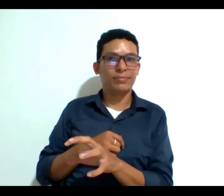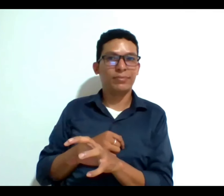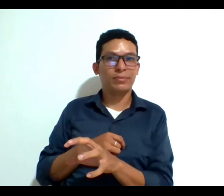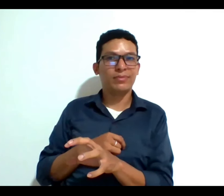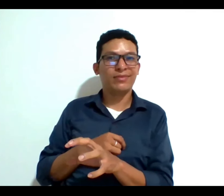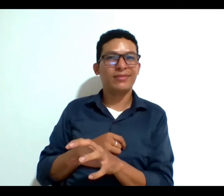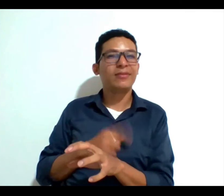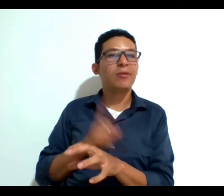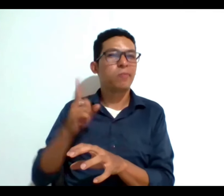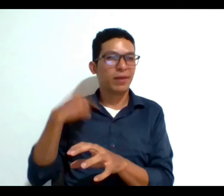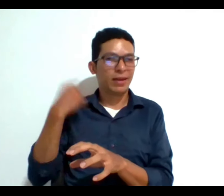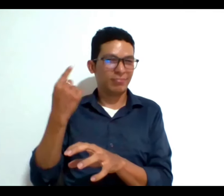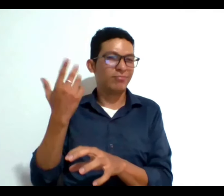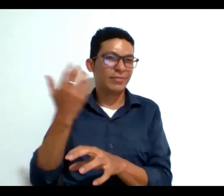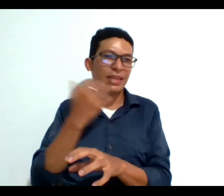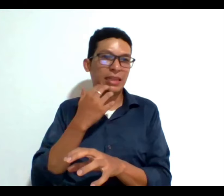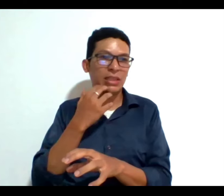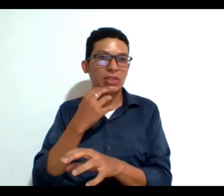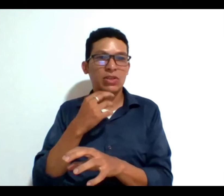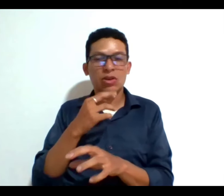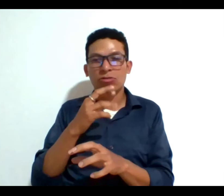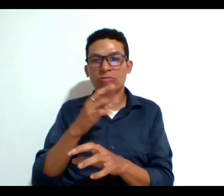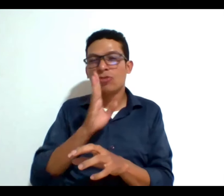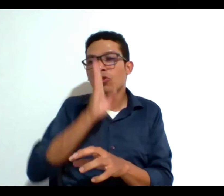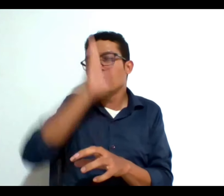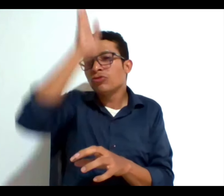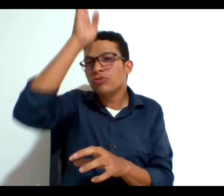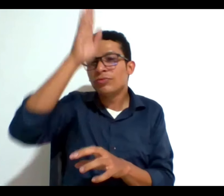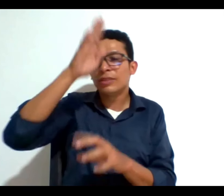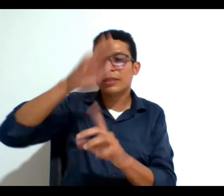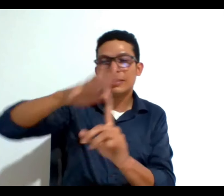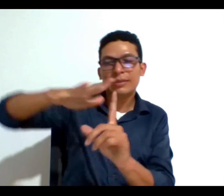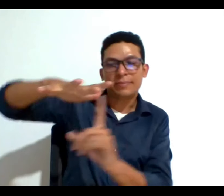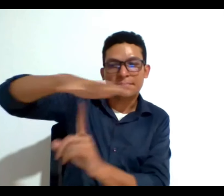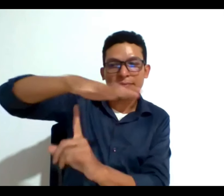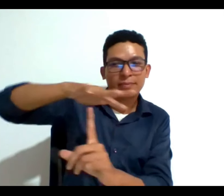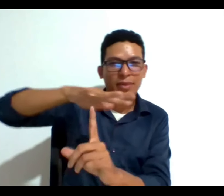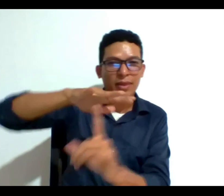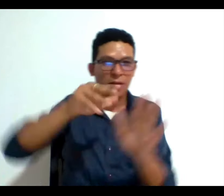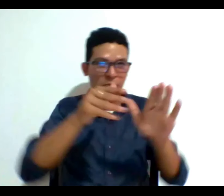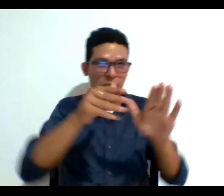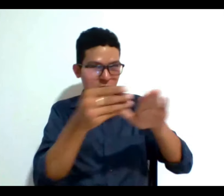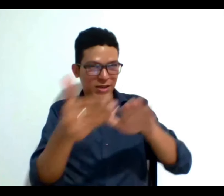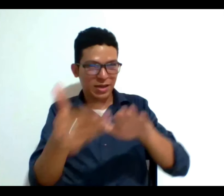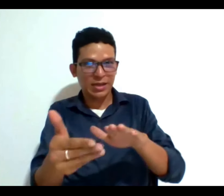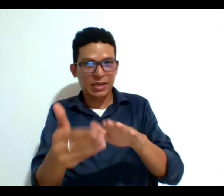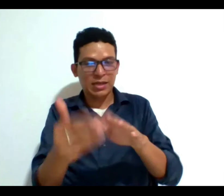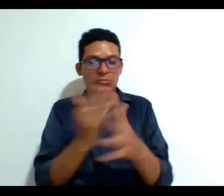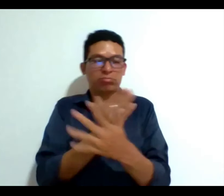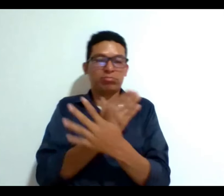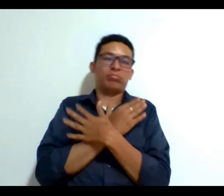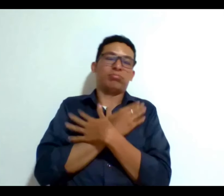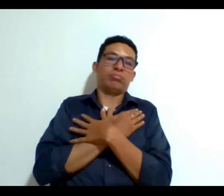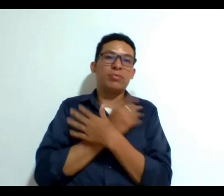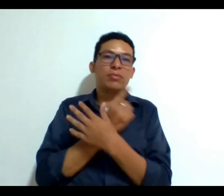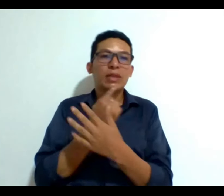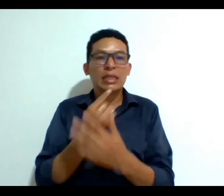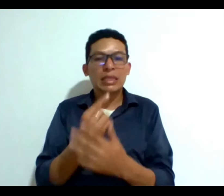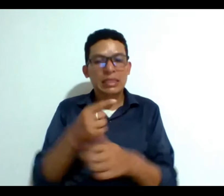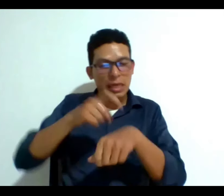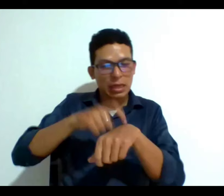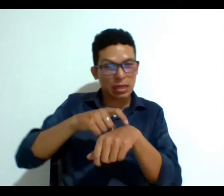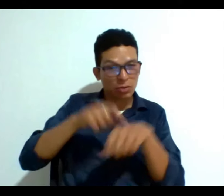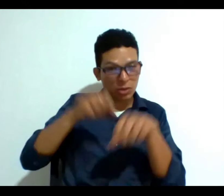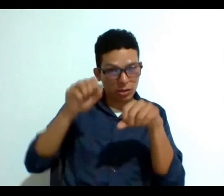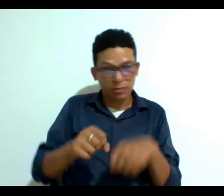determinados rituales o características en relación a la muerte tiempos para poder determinar si alguien